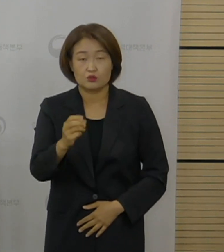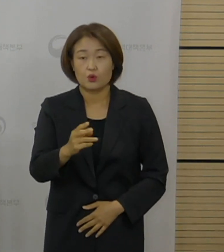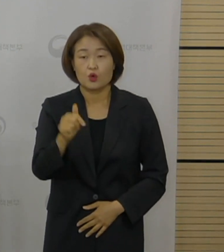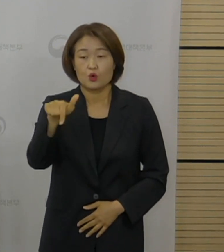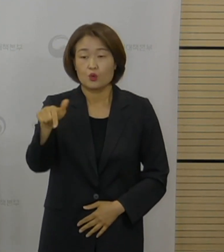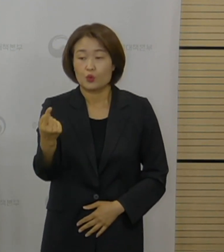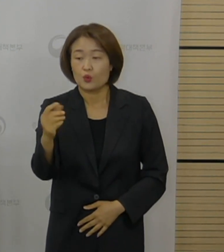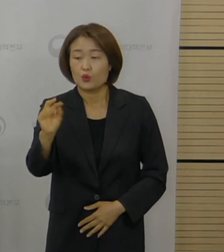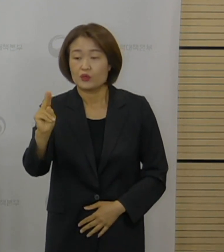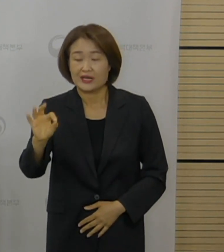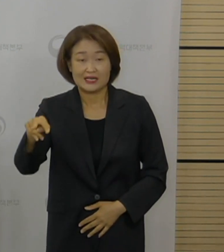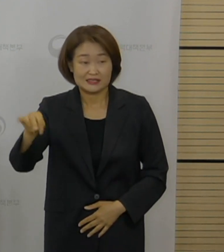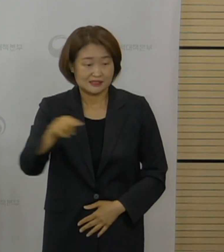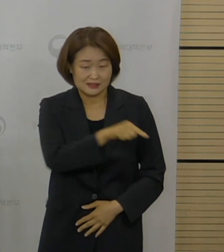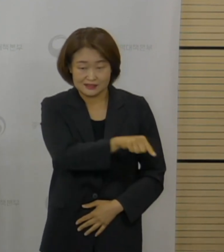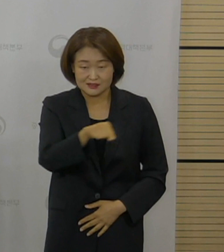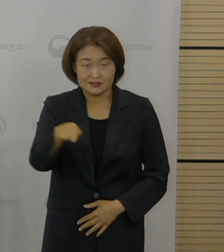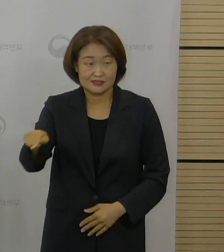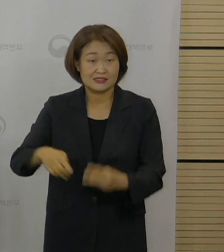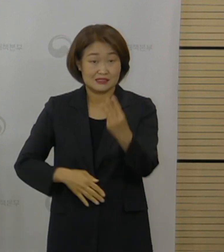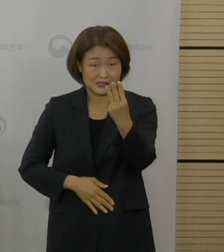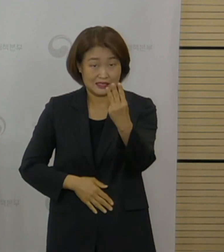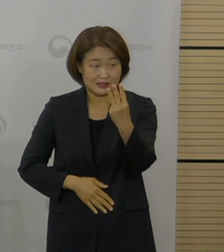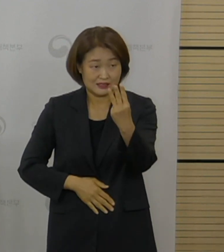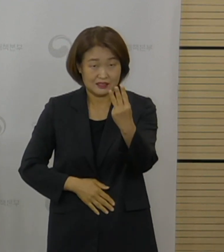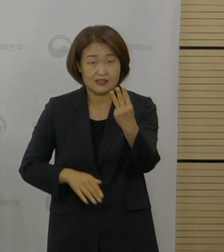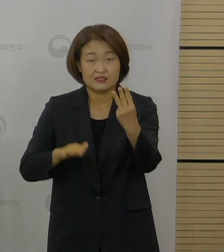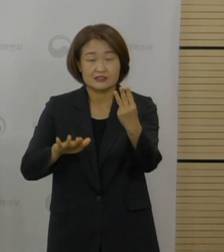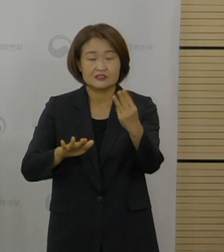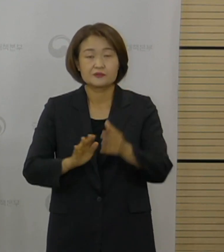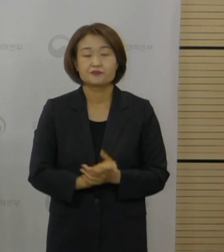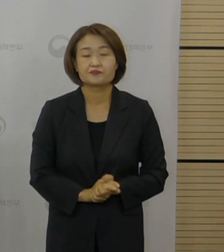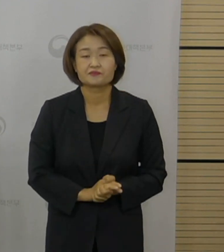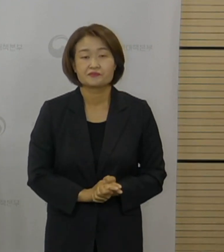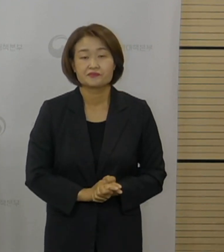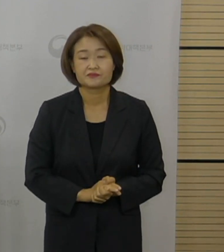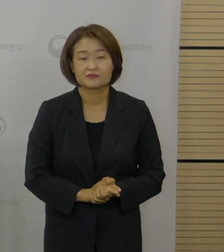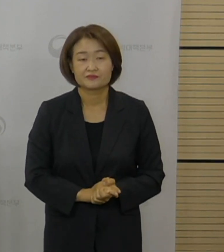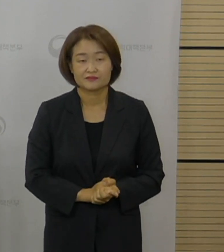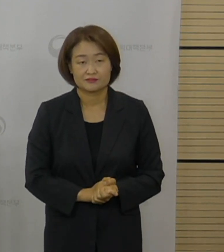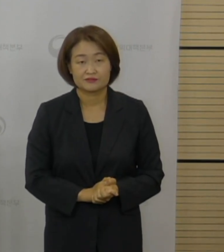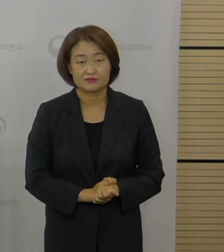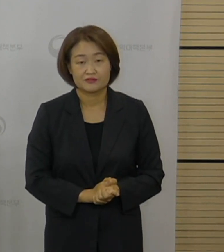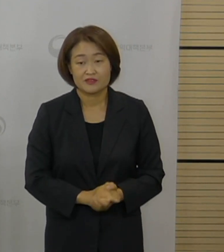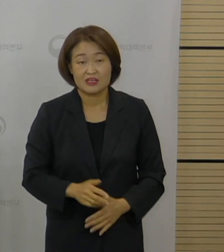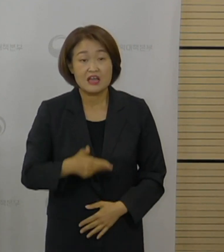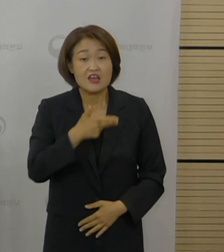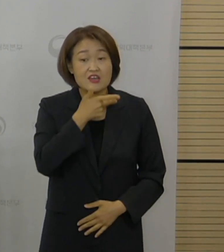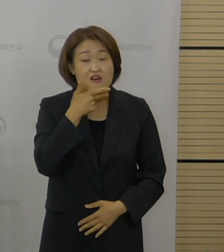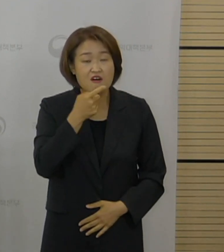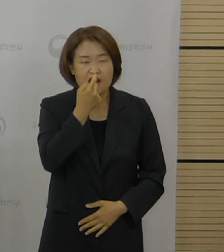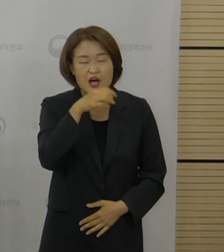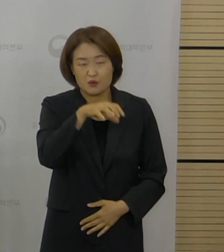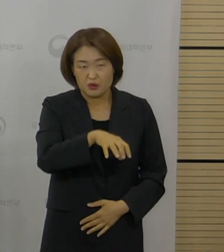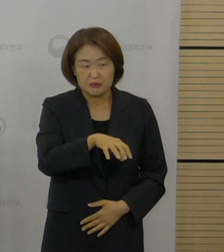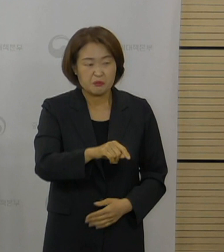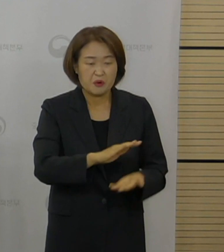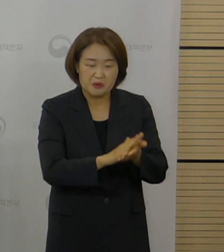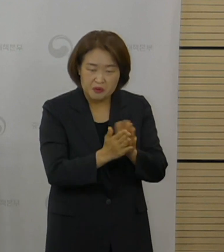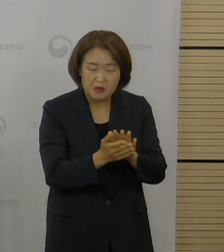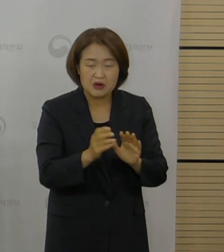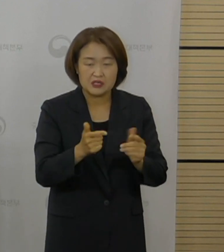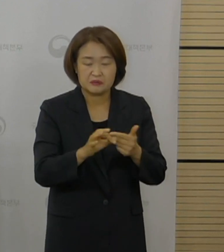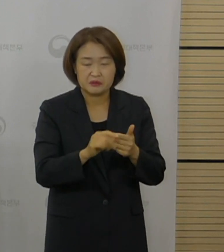곳 그래서 현재까지 파악된 바로는 총 세 곳에 있어서 영어 학원, 유사한 방식으로 운영되는